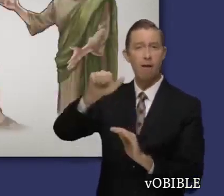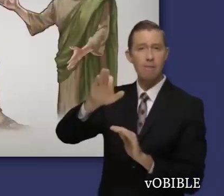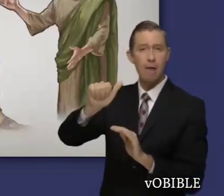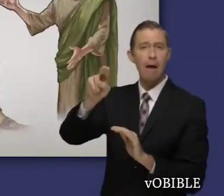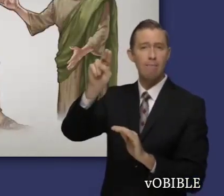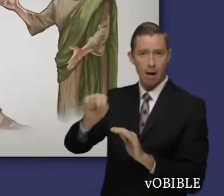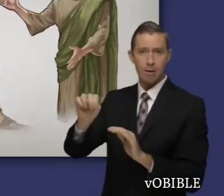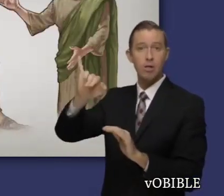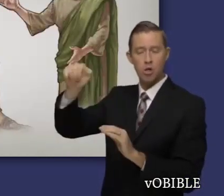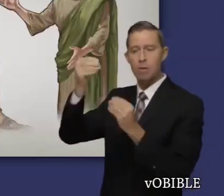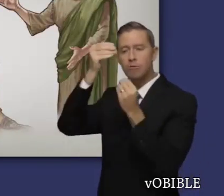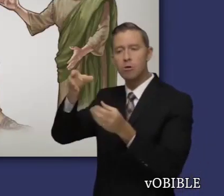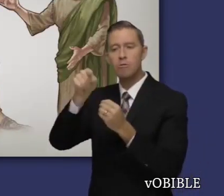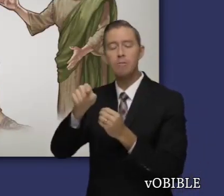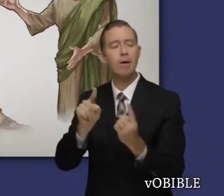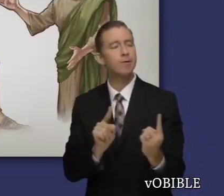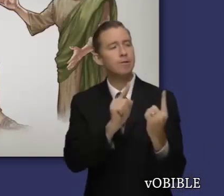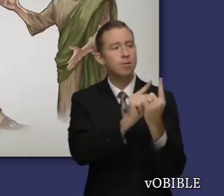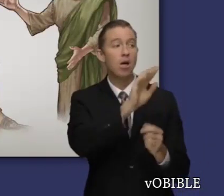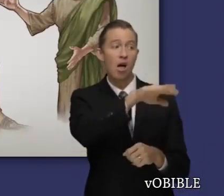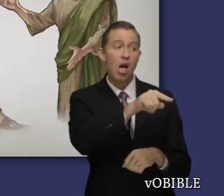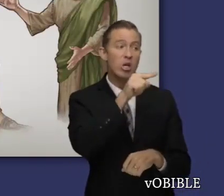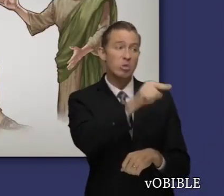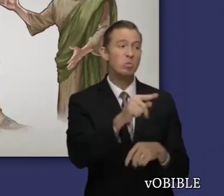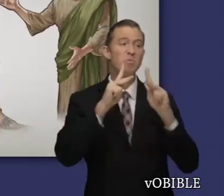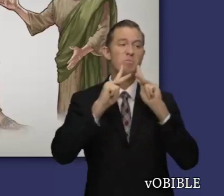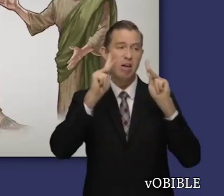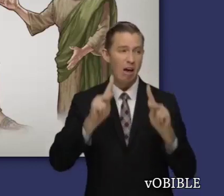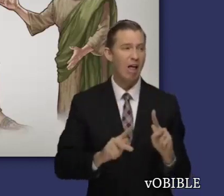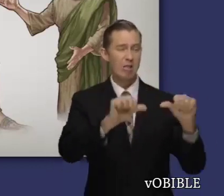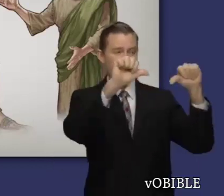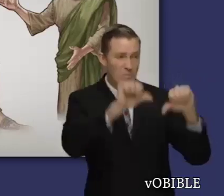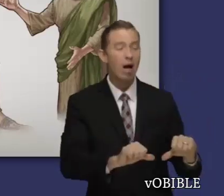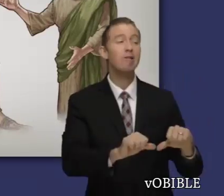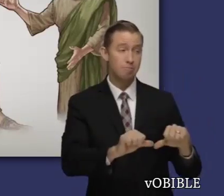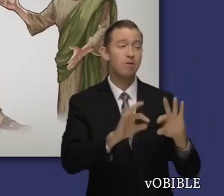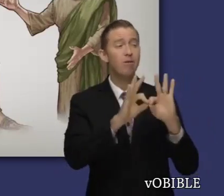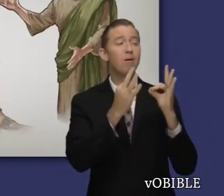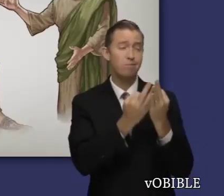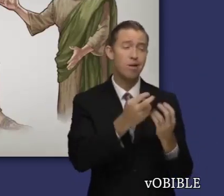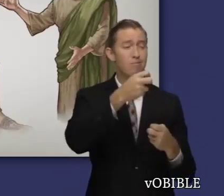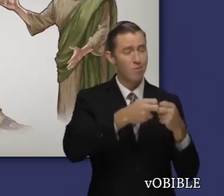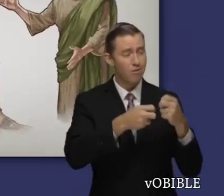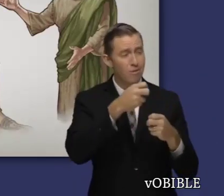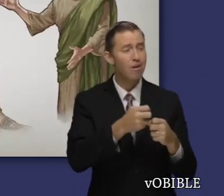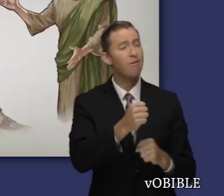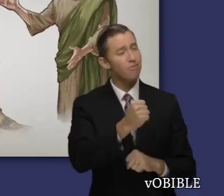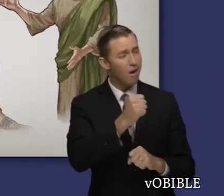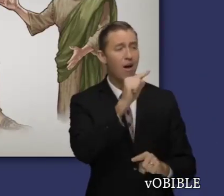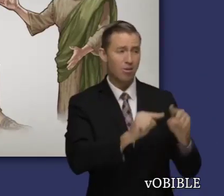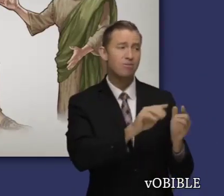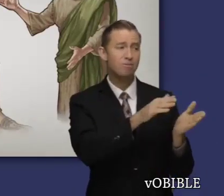Jehová manda a Natán a reprender a David. El profeta le dice que su familia tendrá muchos problemas